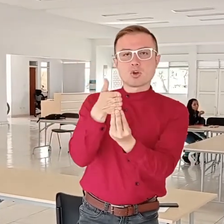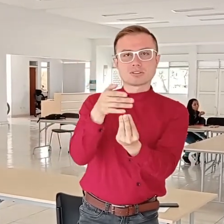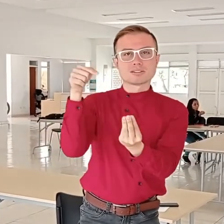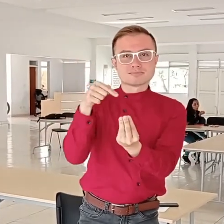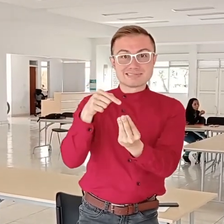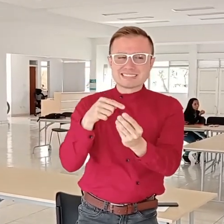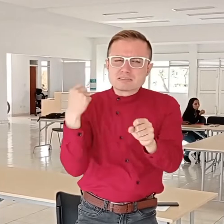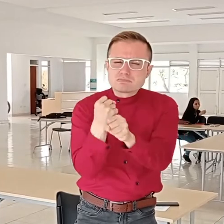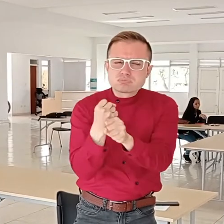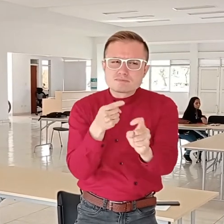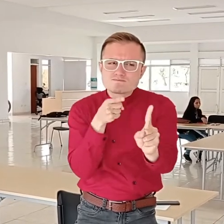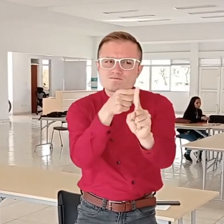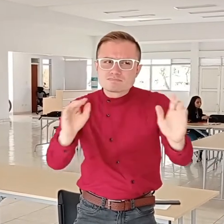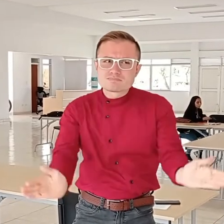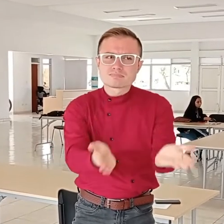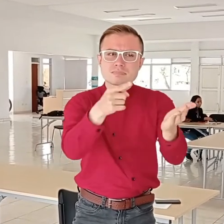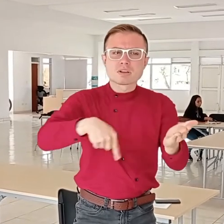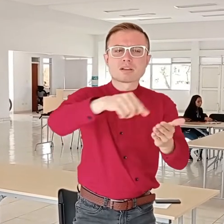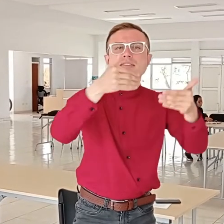calidad de vida de las personas con discapacidad.